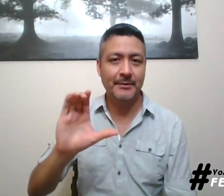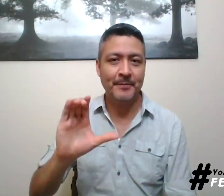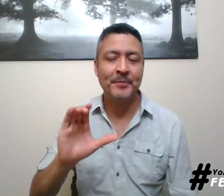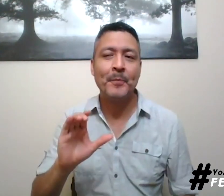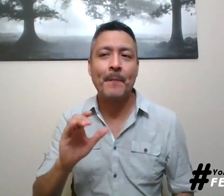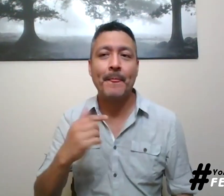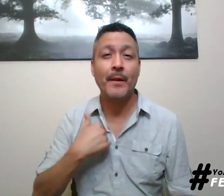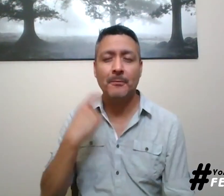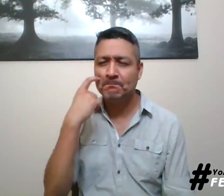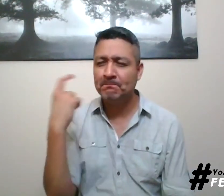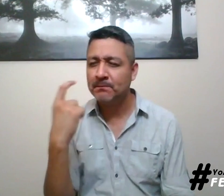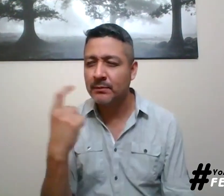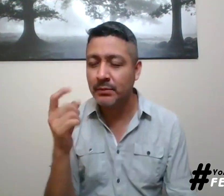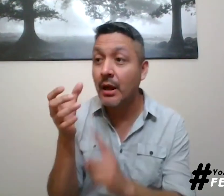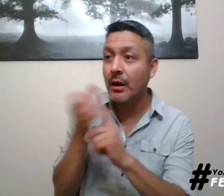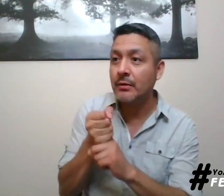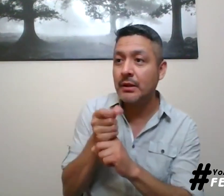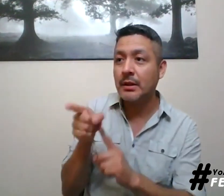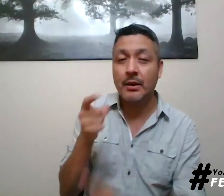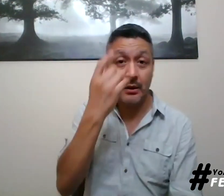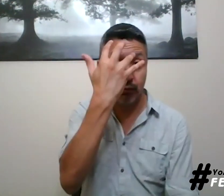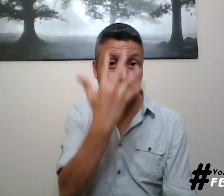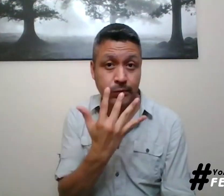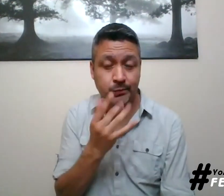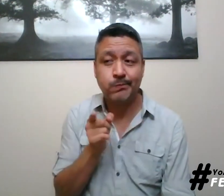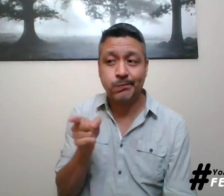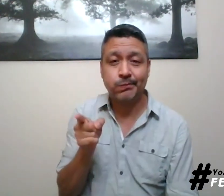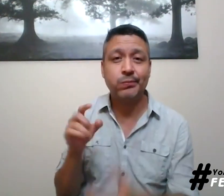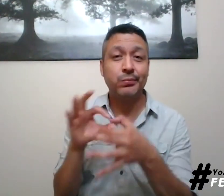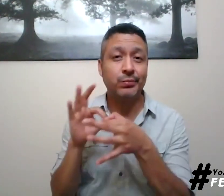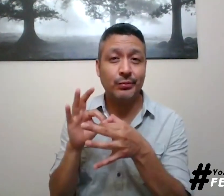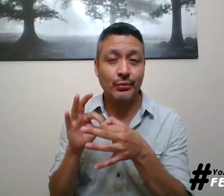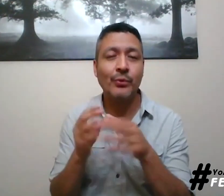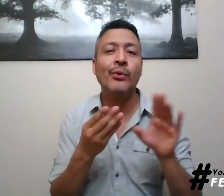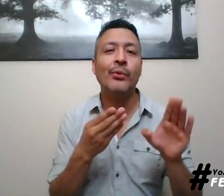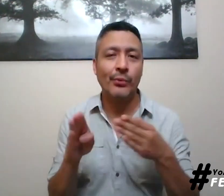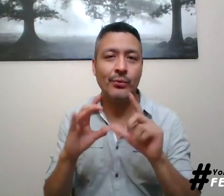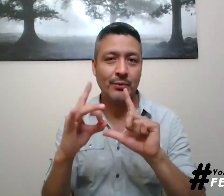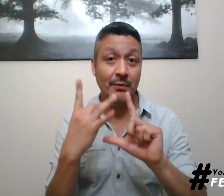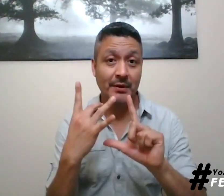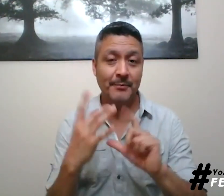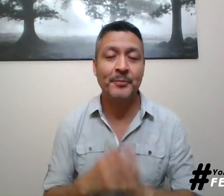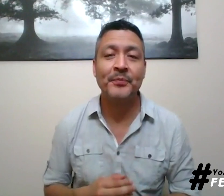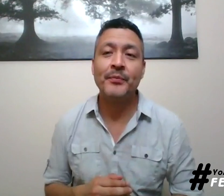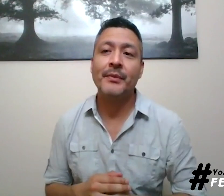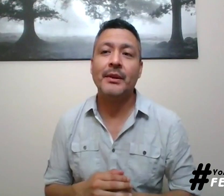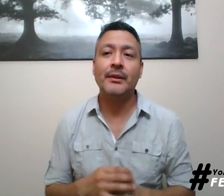aprender lengua de señas colombiana, así que estuve buscando. Finalmente encontré en las redes sociales, en Facebook, los cursos